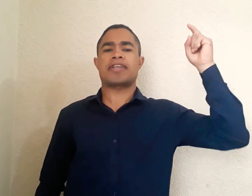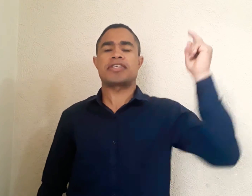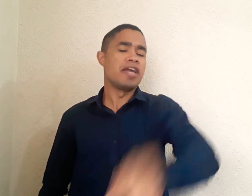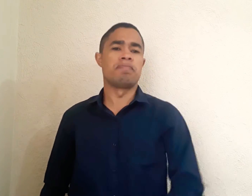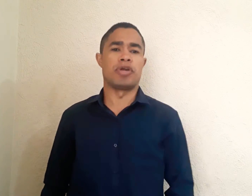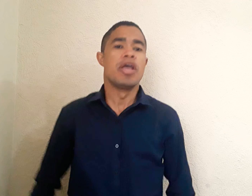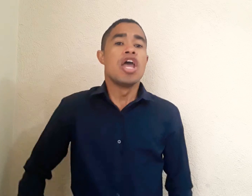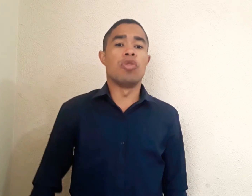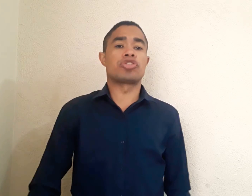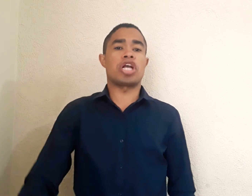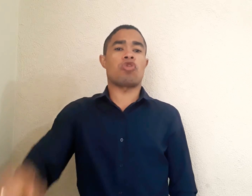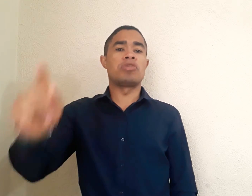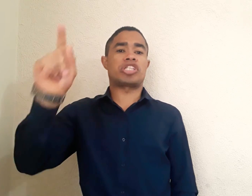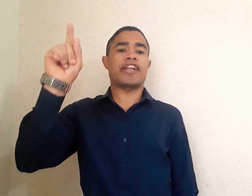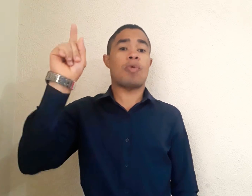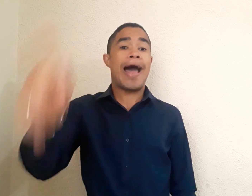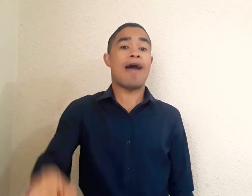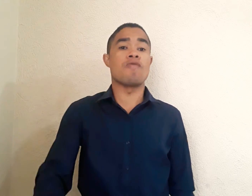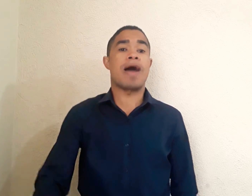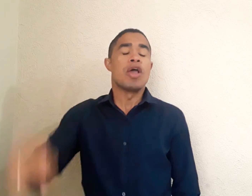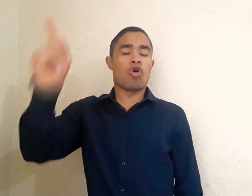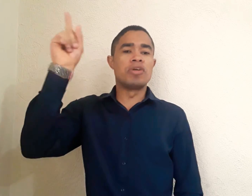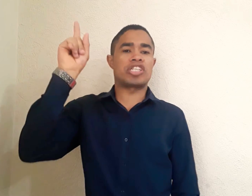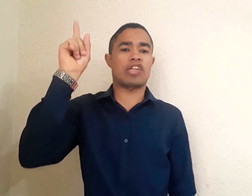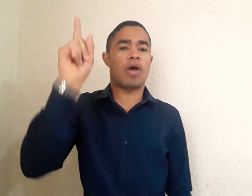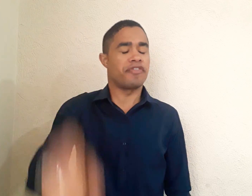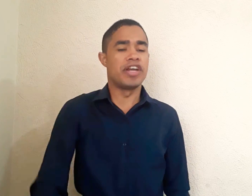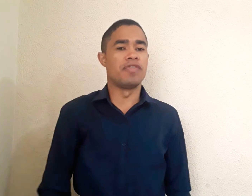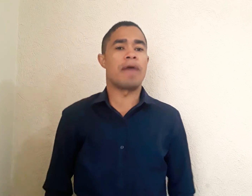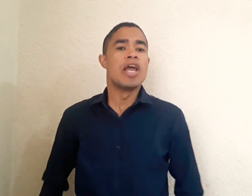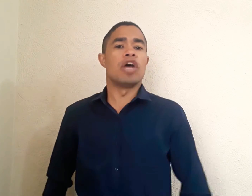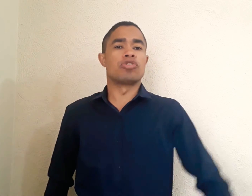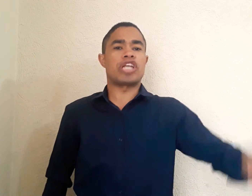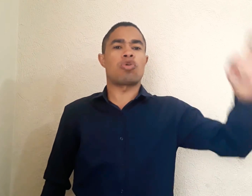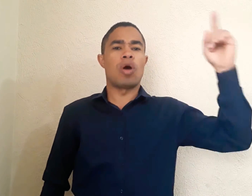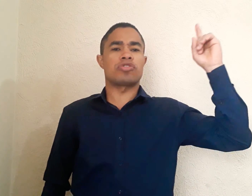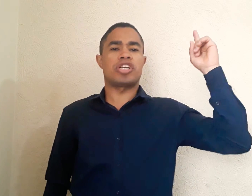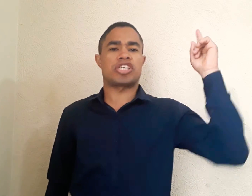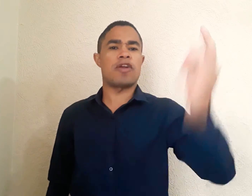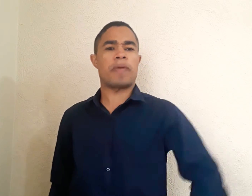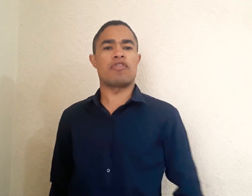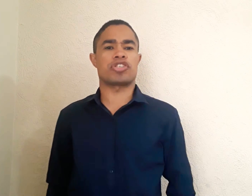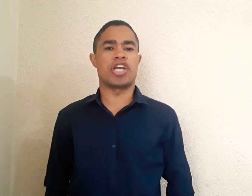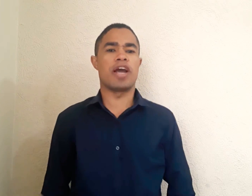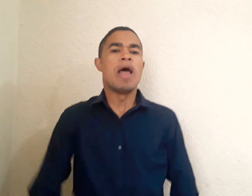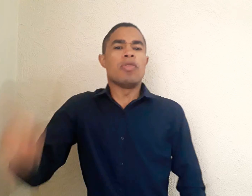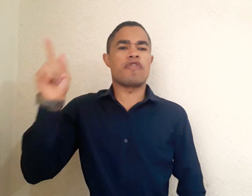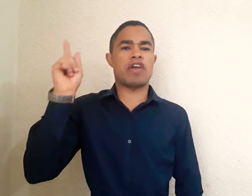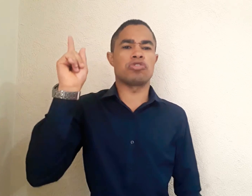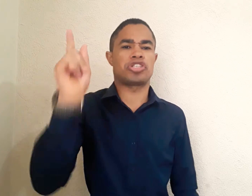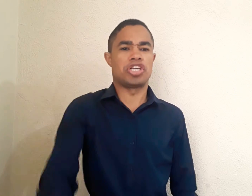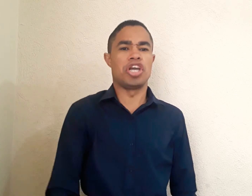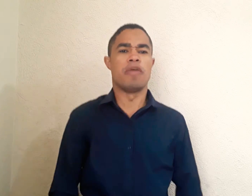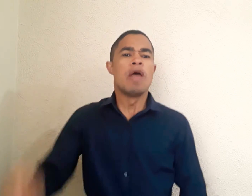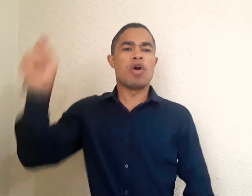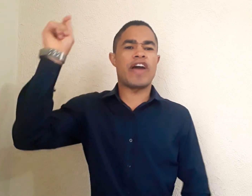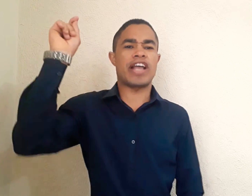sempre Eu não sei como está tua alma, como está tua vida Eu não sei quantos disseram para você Não vai conseguir, não vai dar